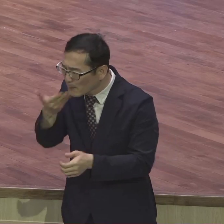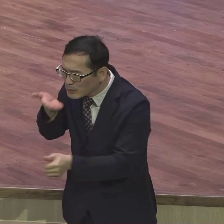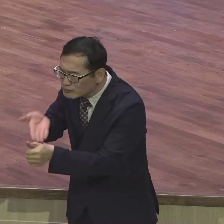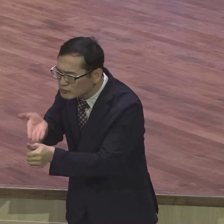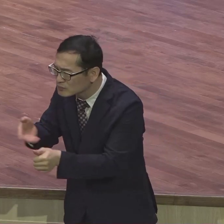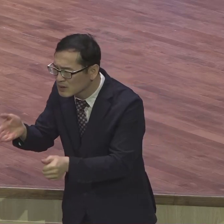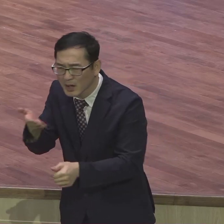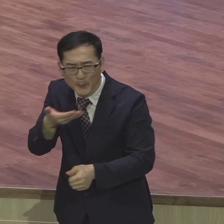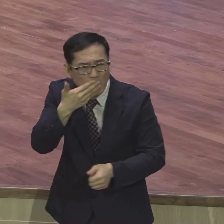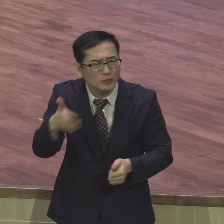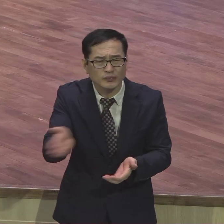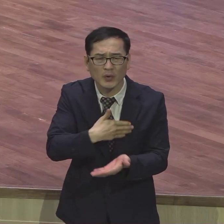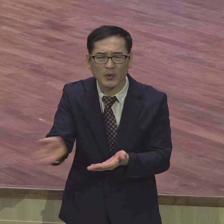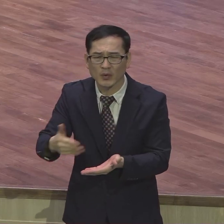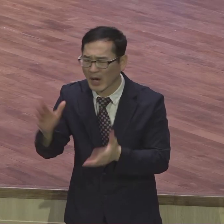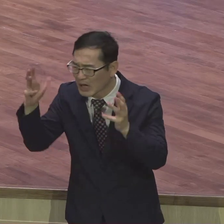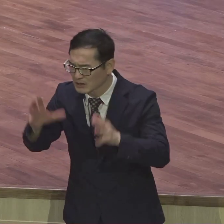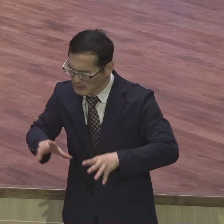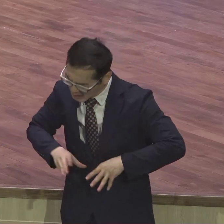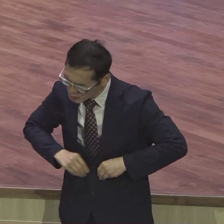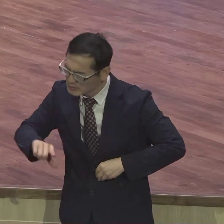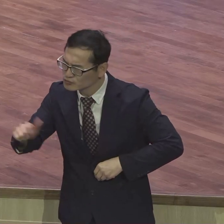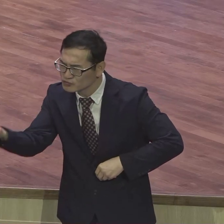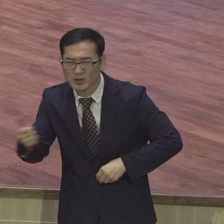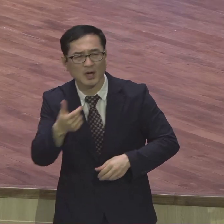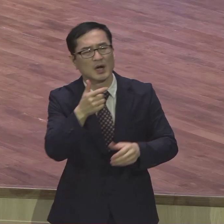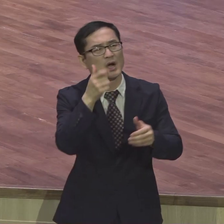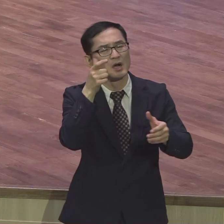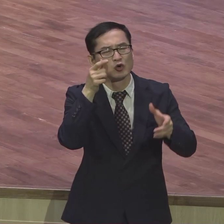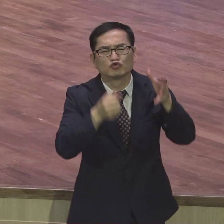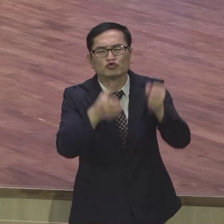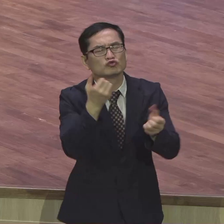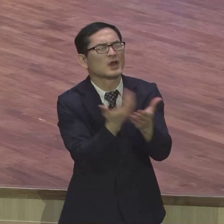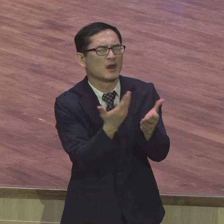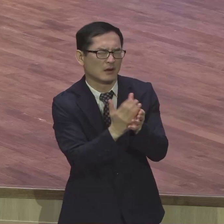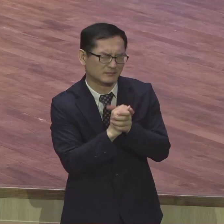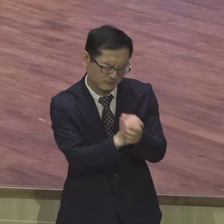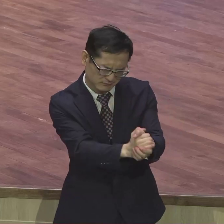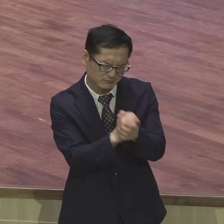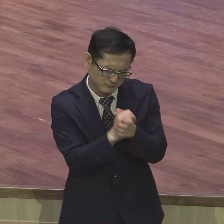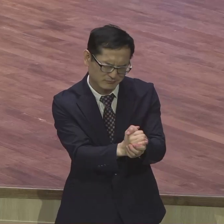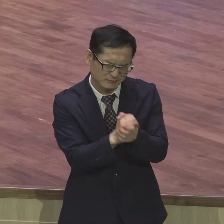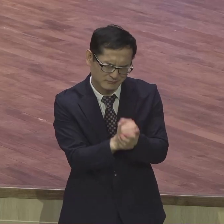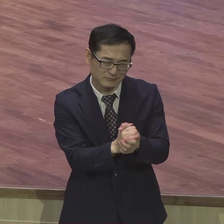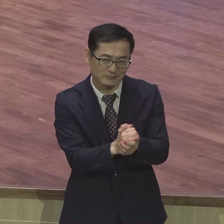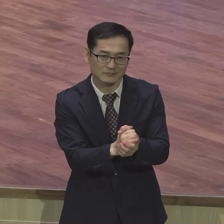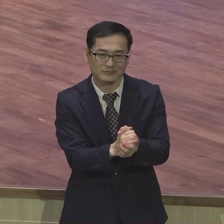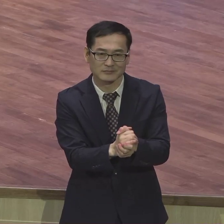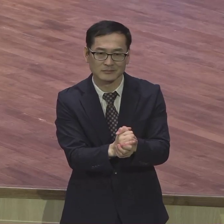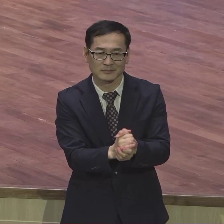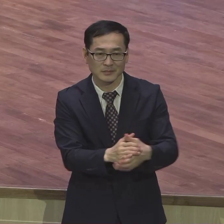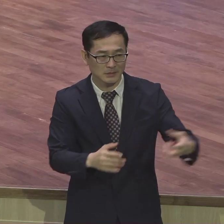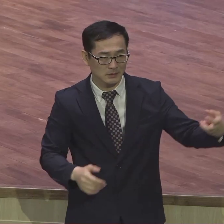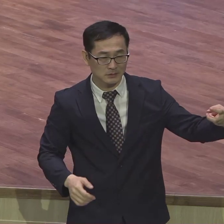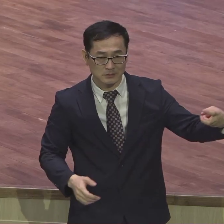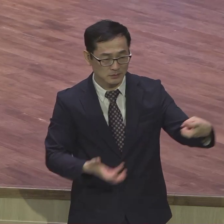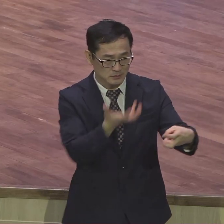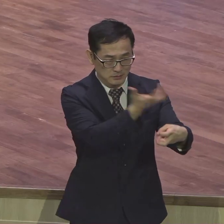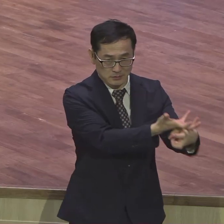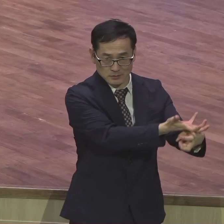우유 먹은 지 오래됐습니다 우유를 주시옵소서 싹 기도하니까 우유통을 카칵 추러기고 두유통 가다가 그 고아원 앞에 꽉